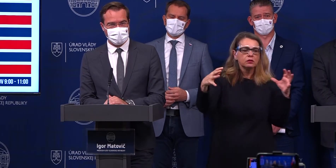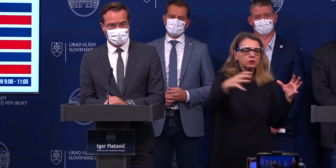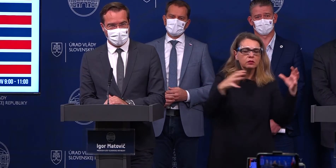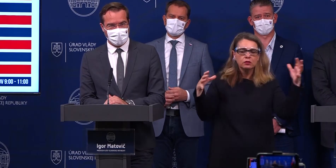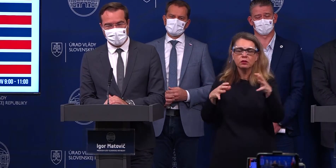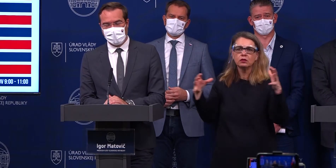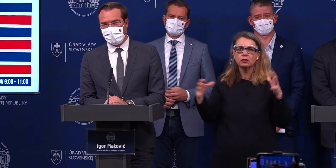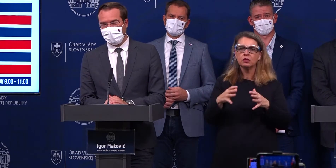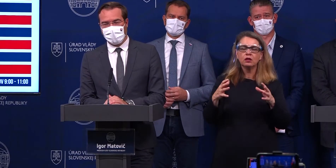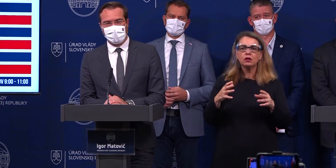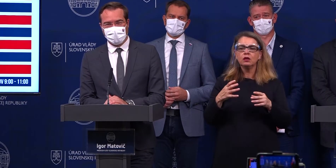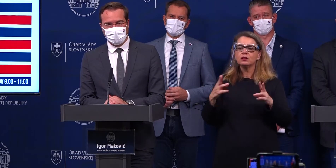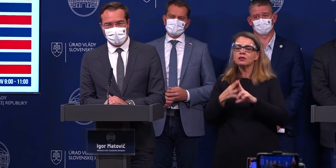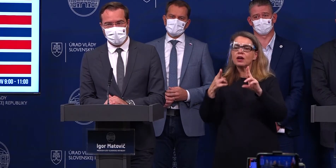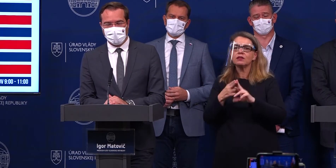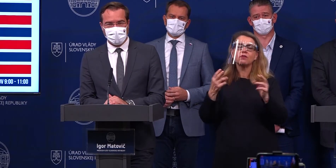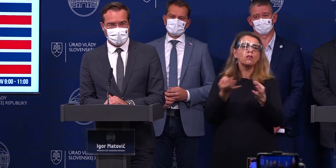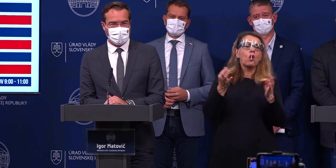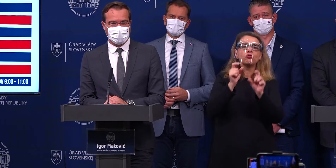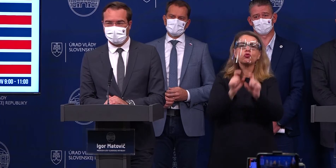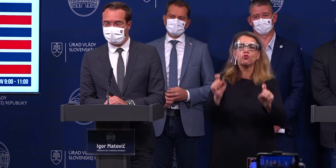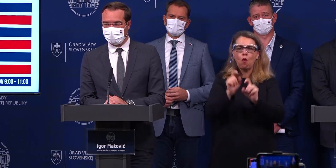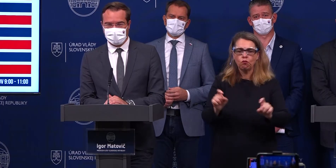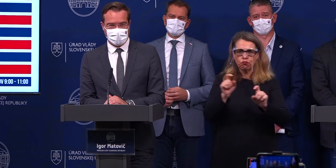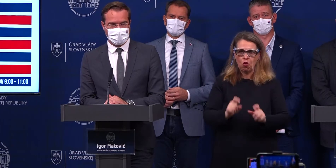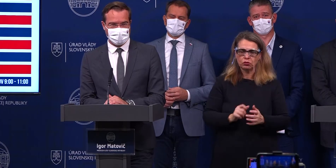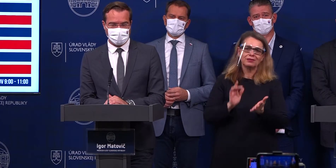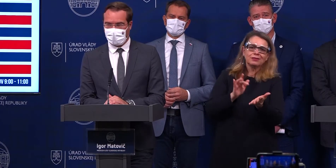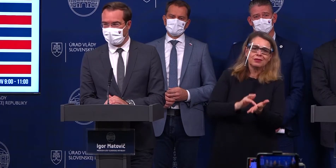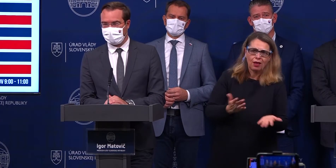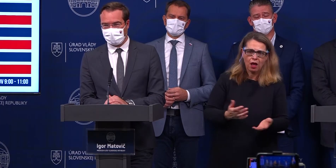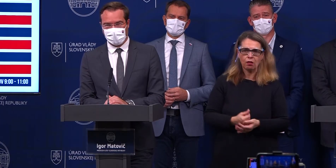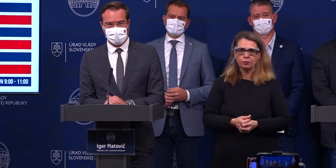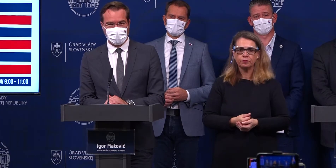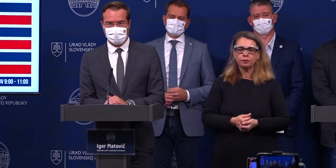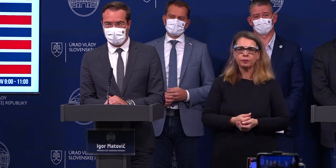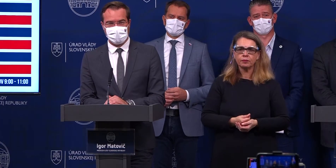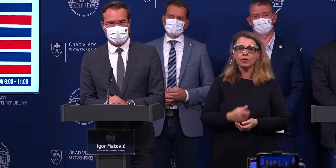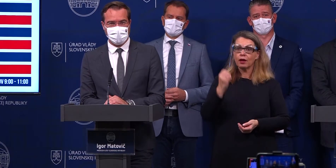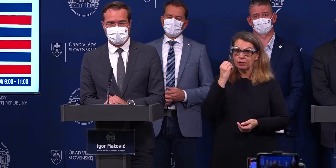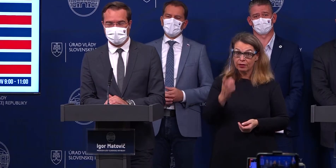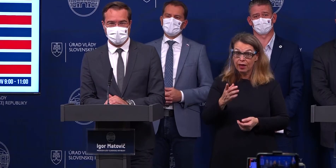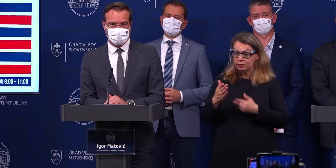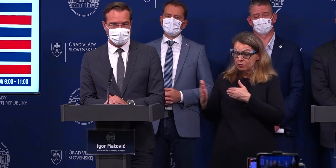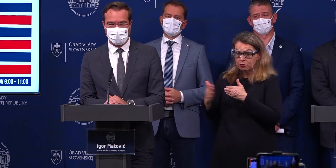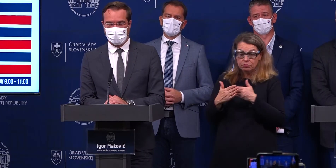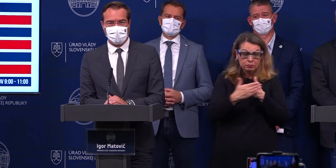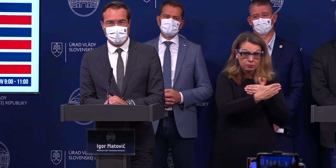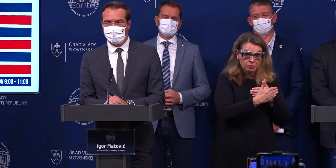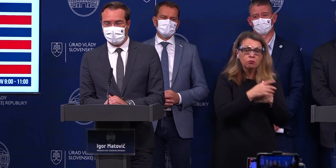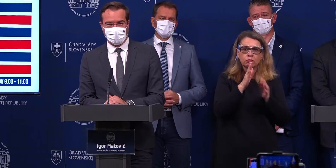sa zhromažďovali pre nejaké dôvody. A pokiaľ sa vyskytne, že v nejakej situácii by mali stať bližšie od seba,